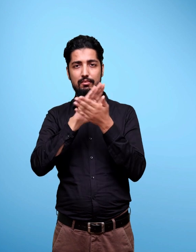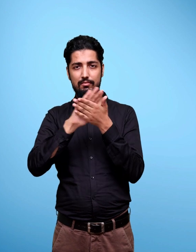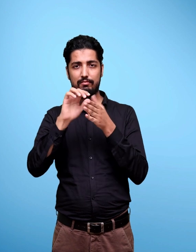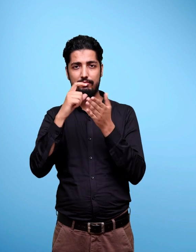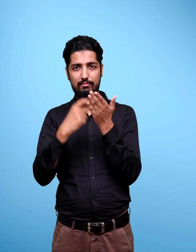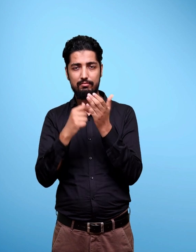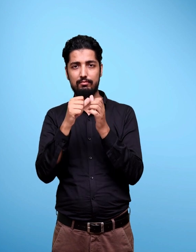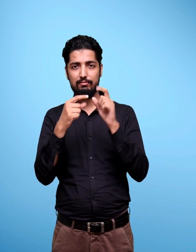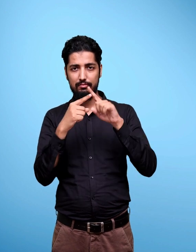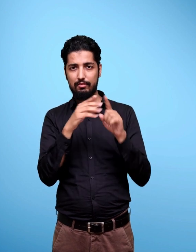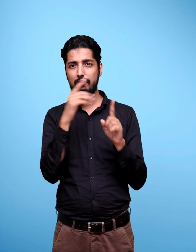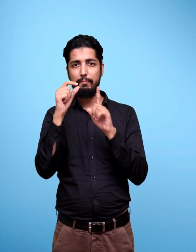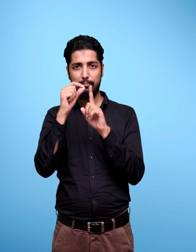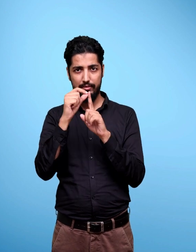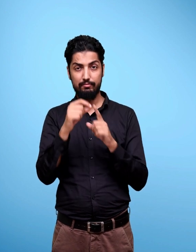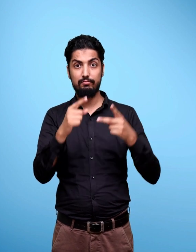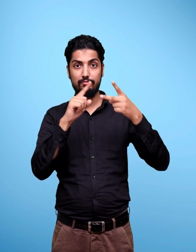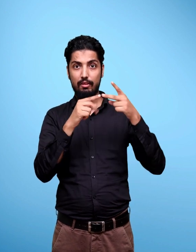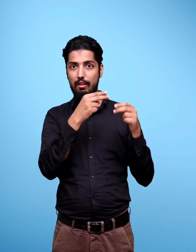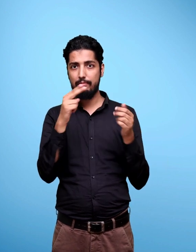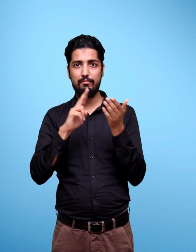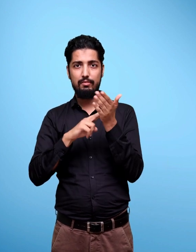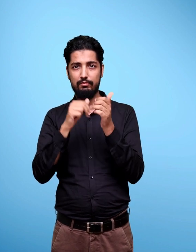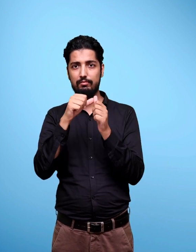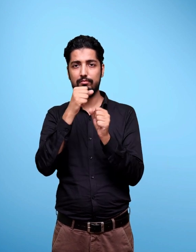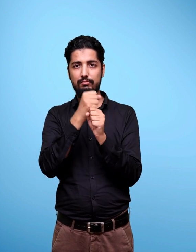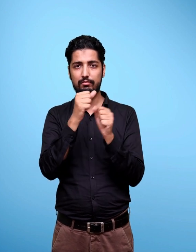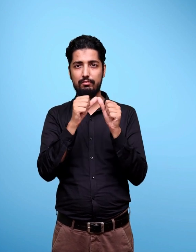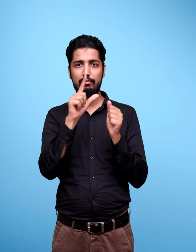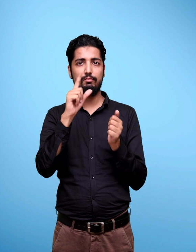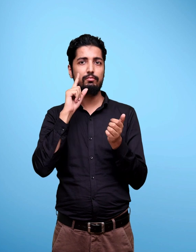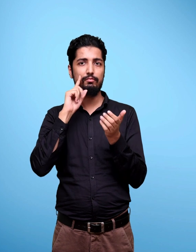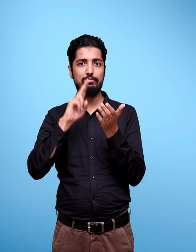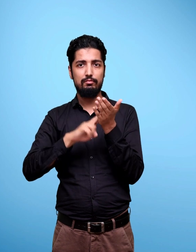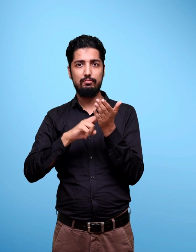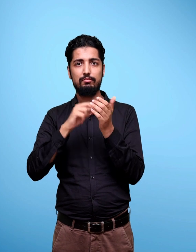Nag Lingappa Nag Lingappa R Badigar